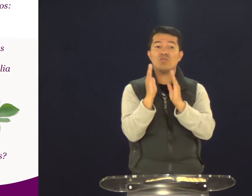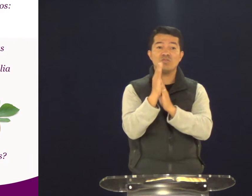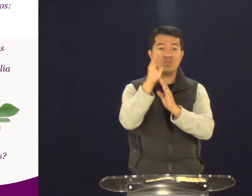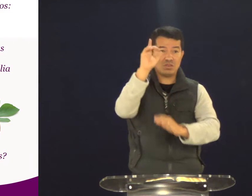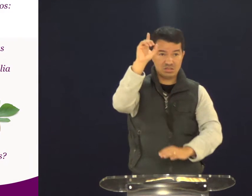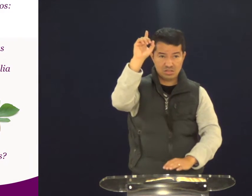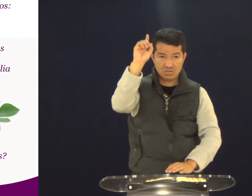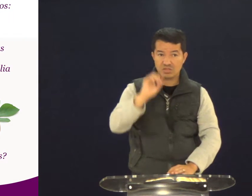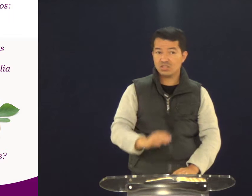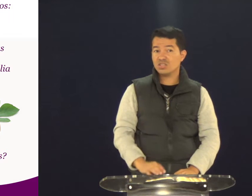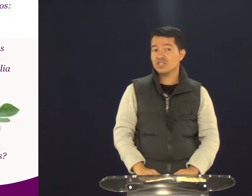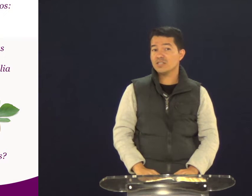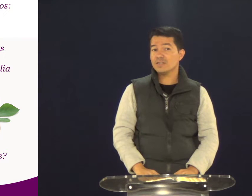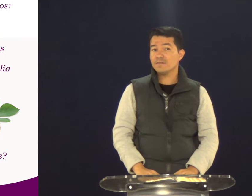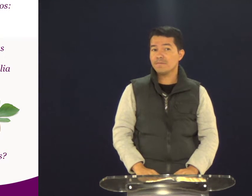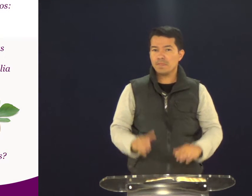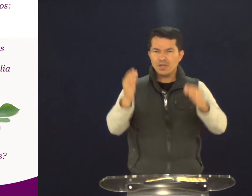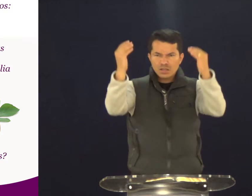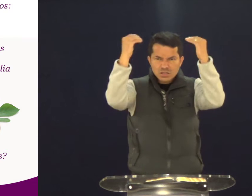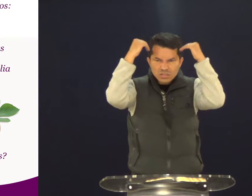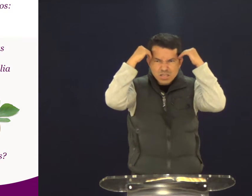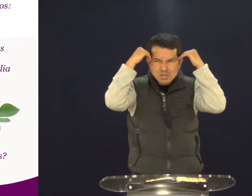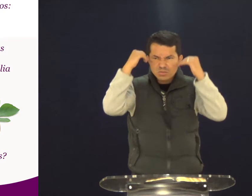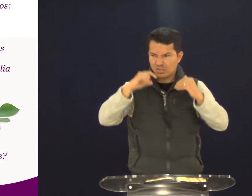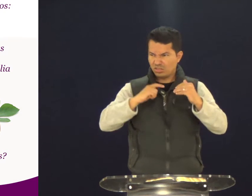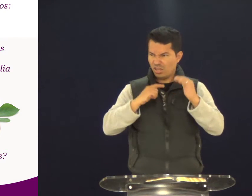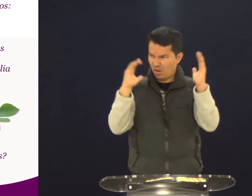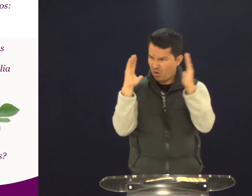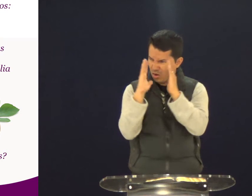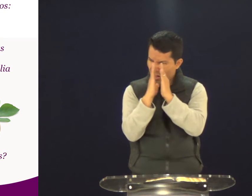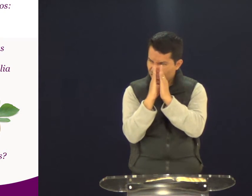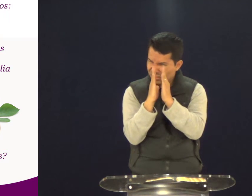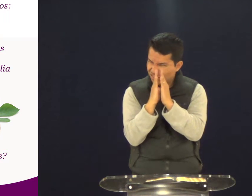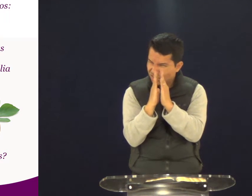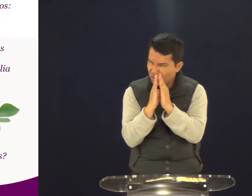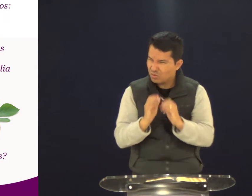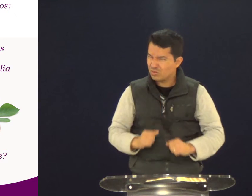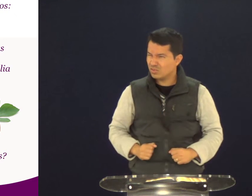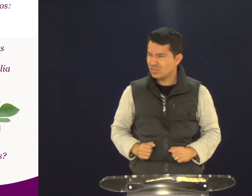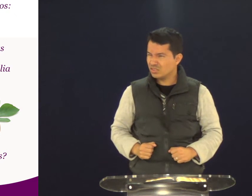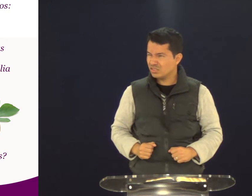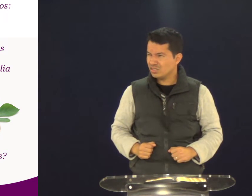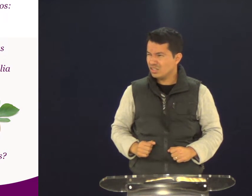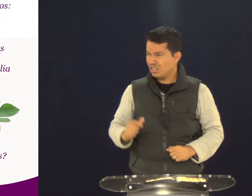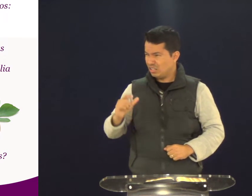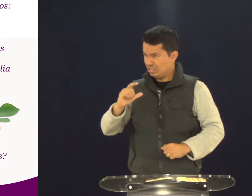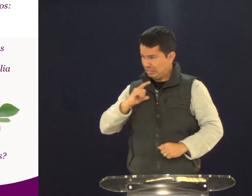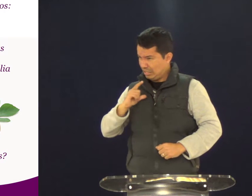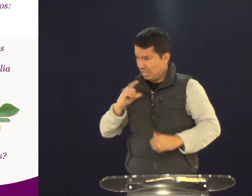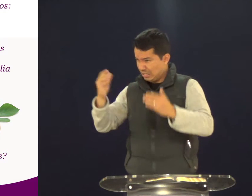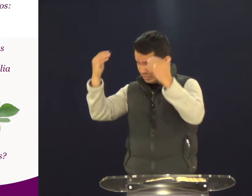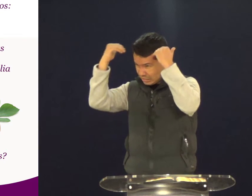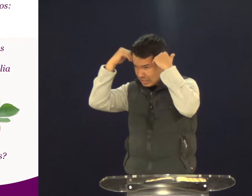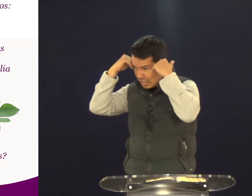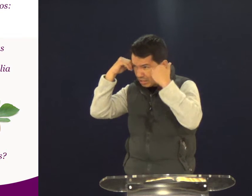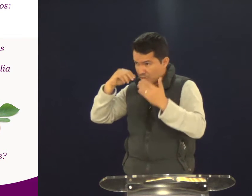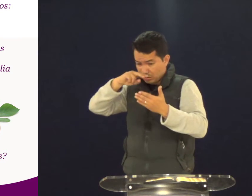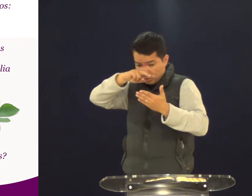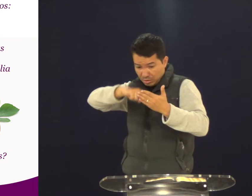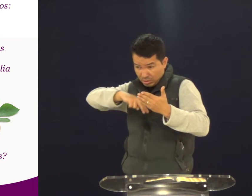Tem louvor ao Senhor? Dentro do seu interior. Dentro Há oração no seu interior.